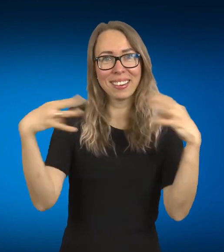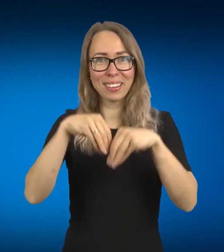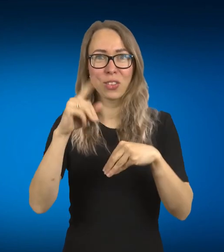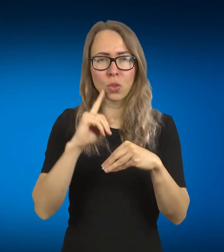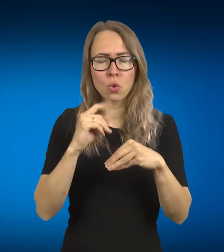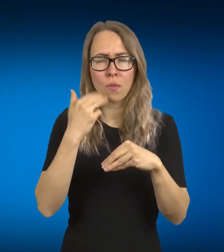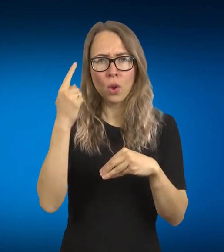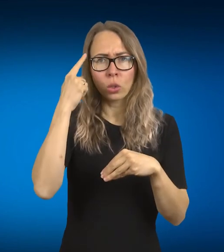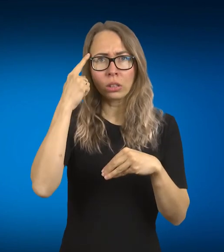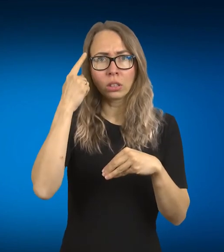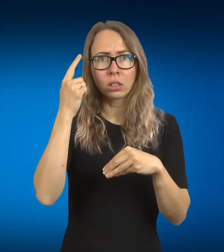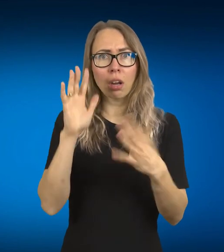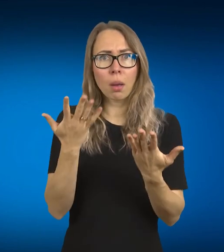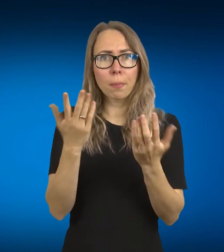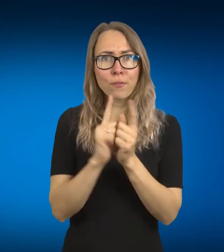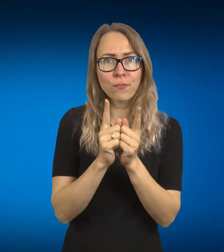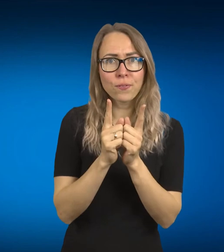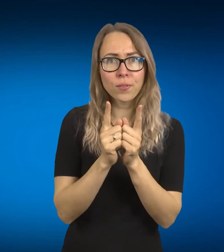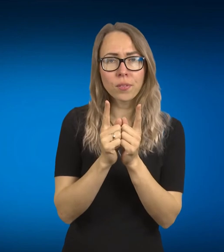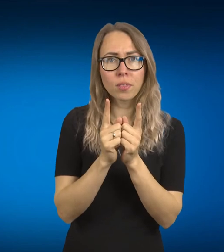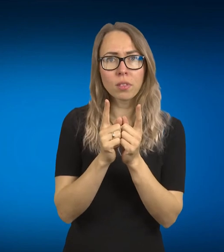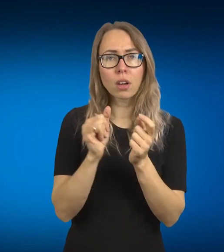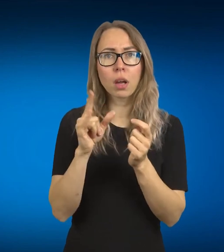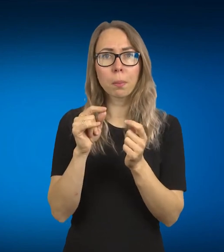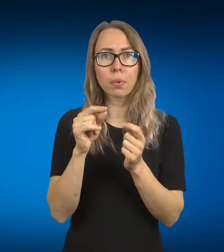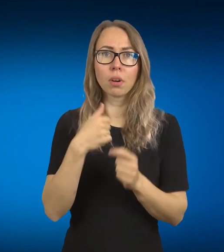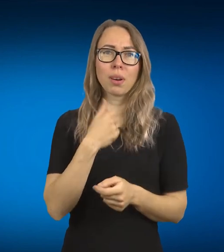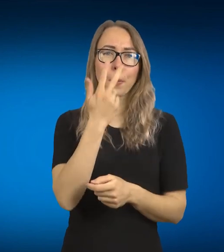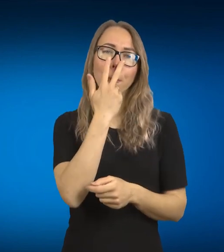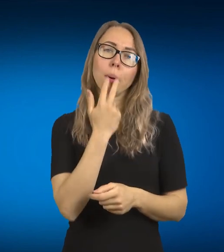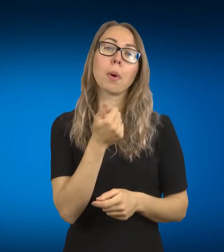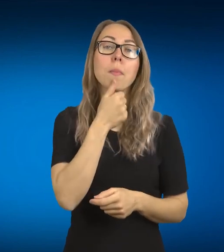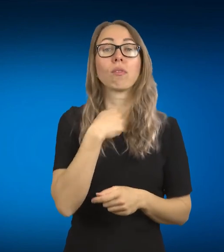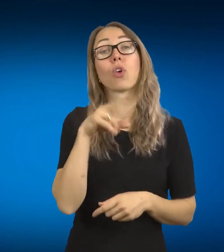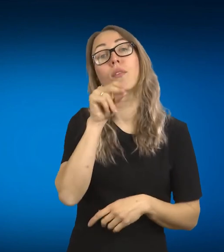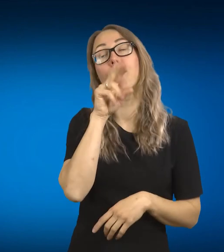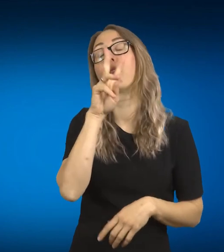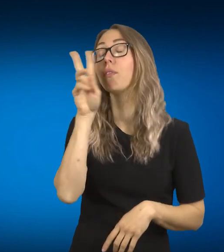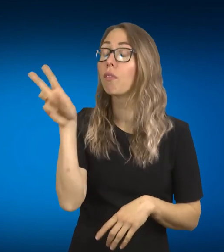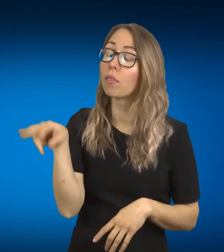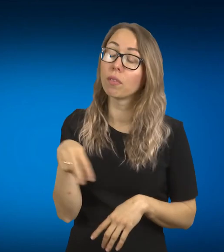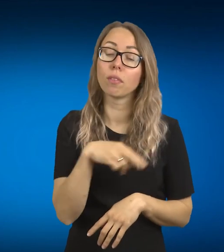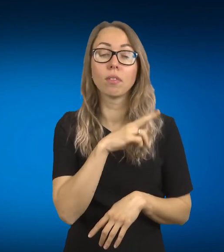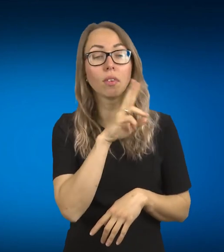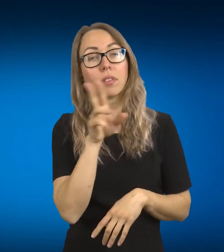būtų ir ten vienu metu mes, pavyzdžiui, prate išneikėtis. Tai jiems yra labai būdingas tas